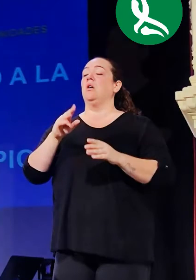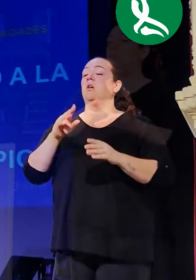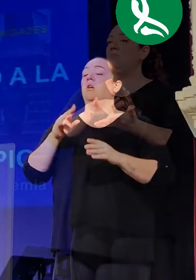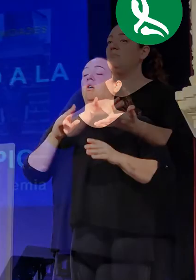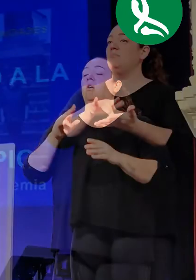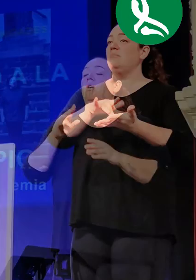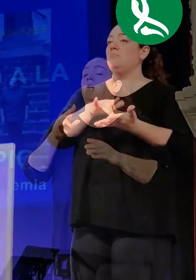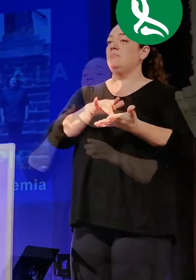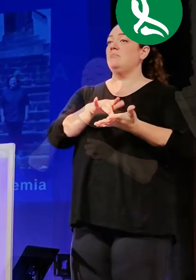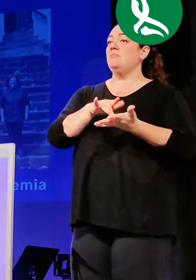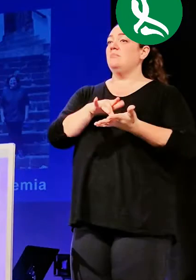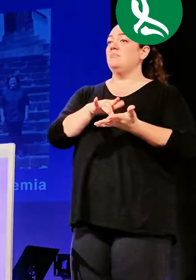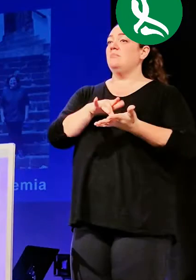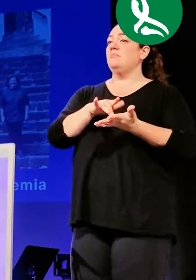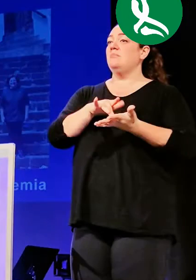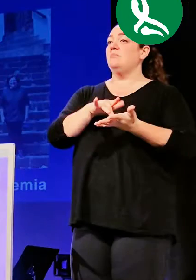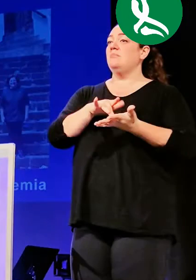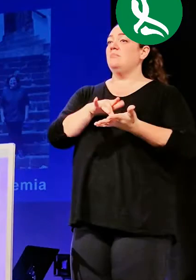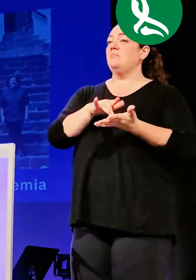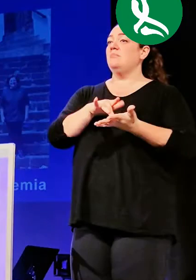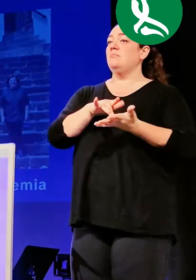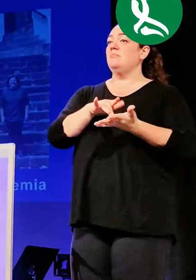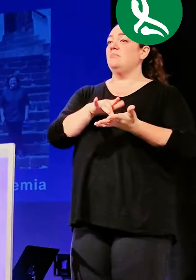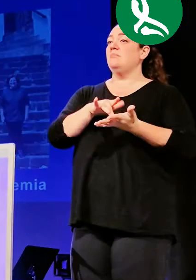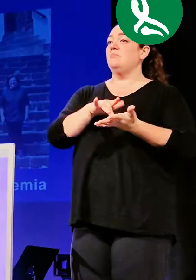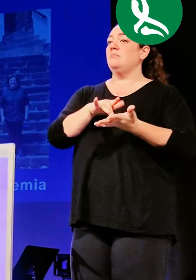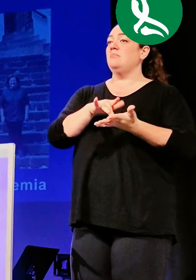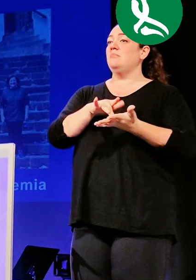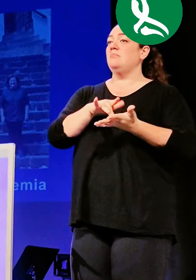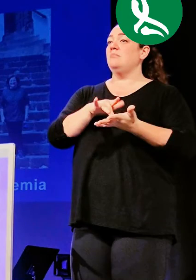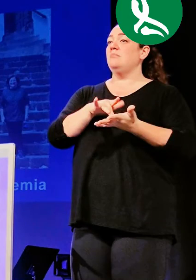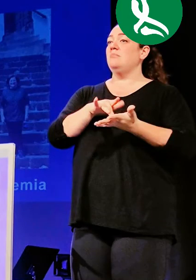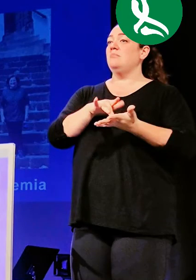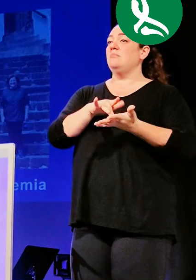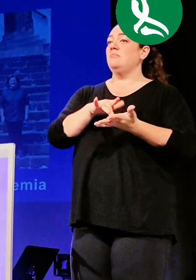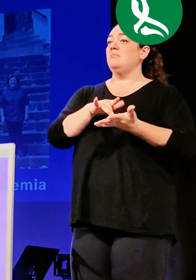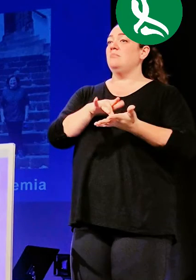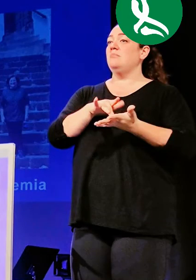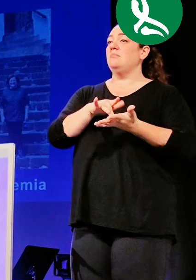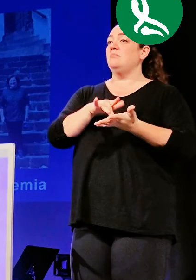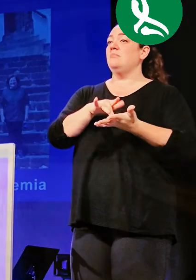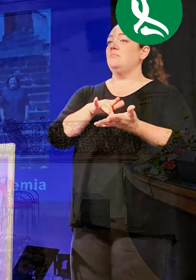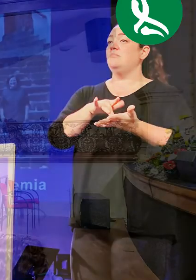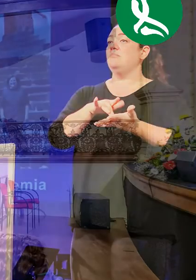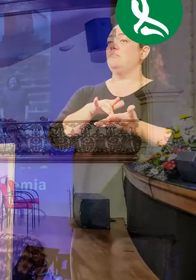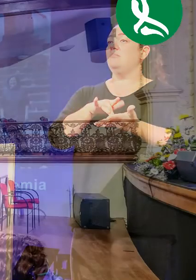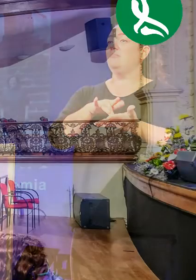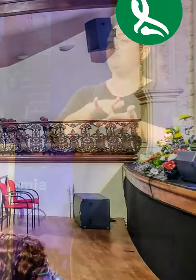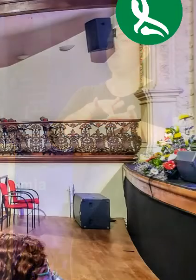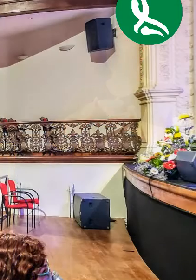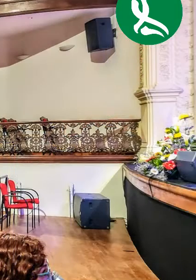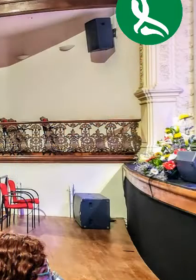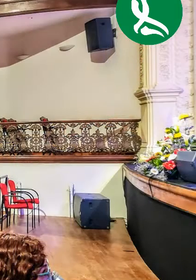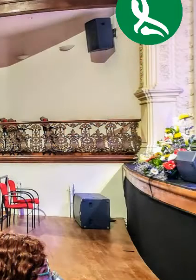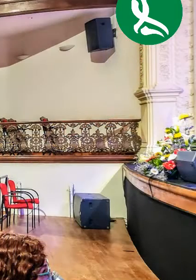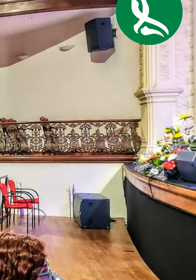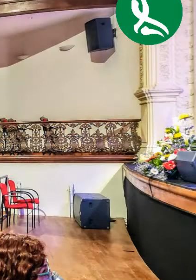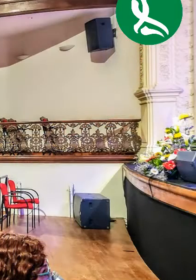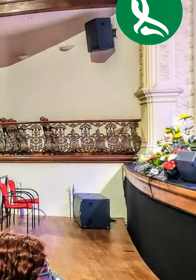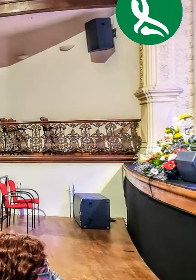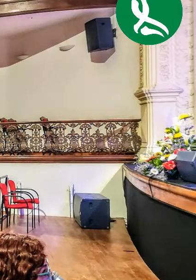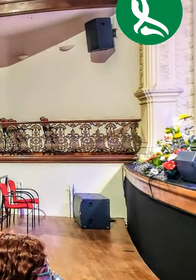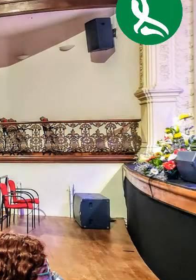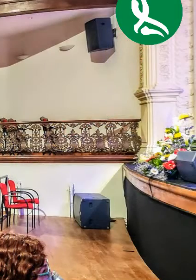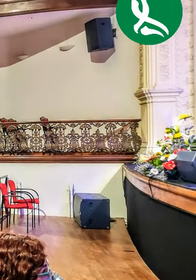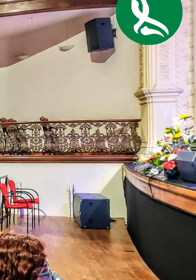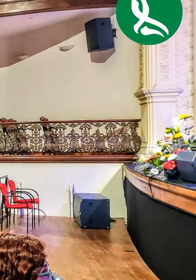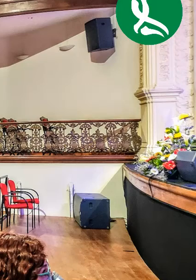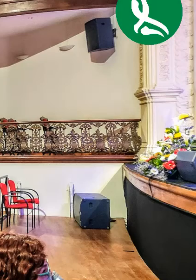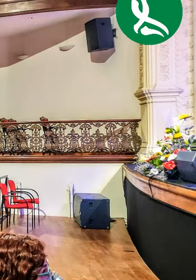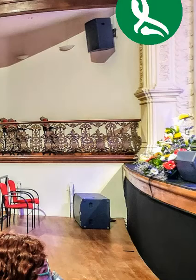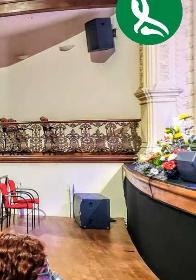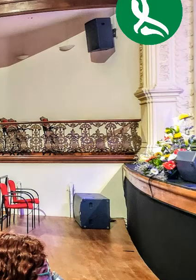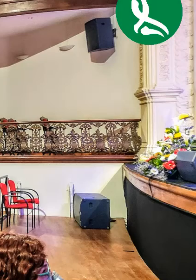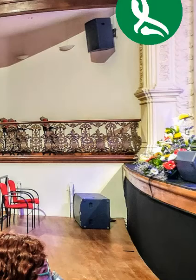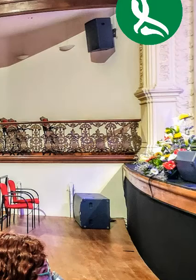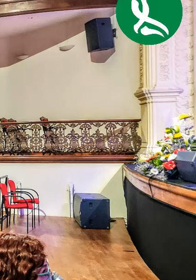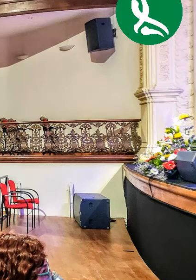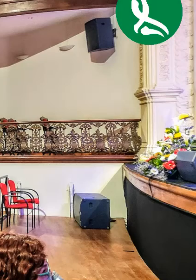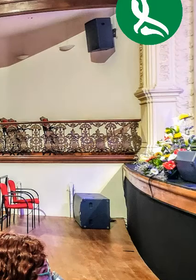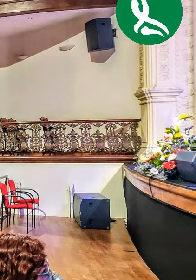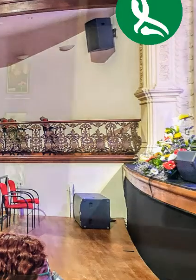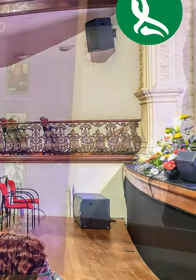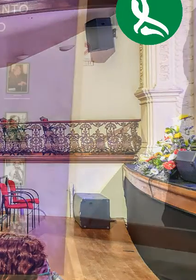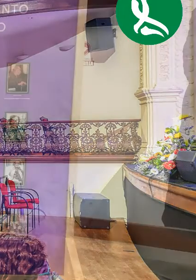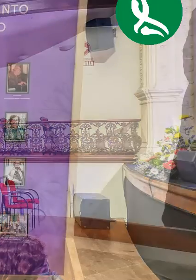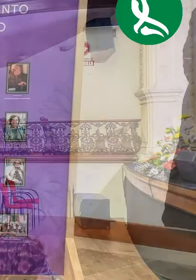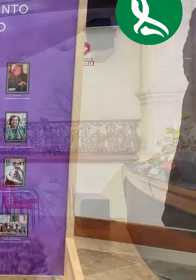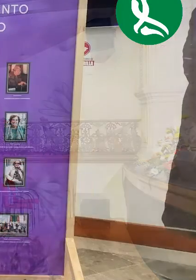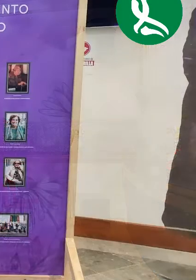quienes continúan entre nosotros trabajando desde sus aristas, sus posiciones o sus tareas. Ejemplo a seguir para muchas otras personas. Gracias